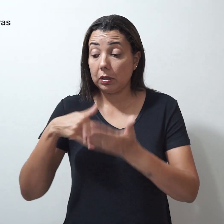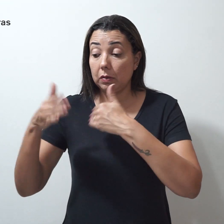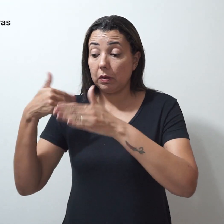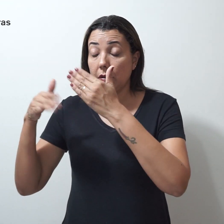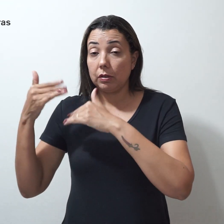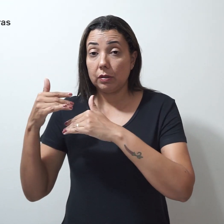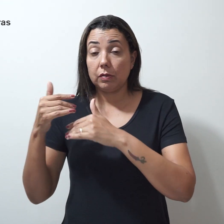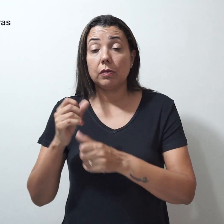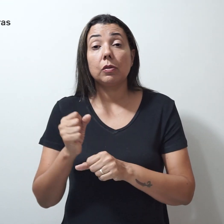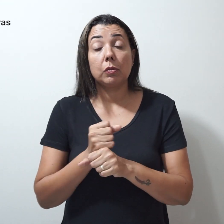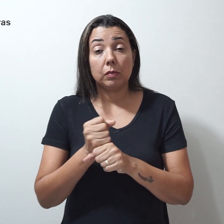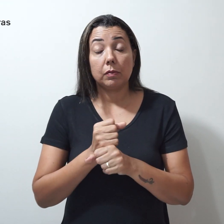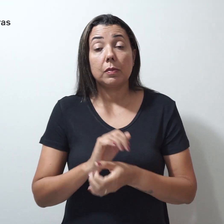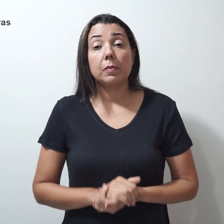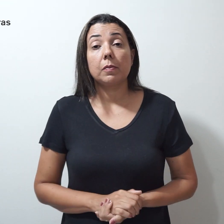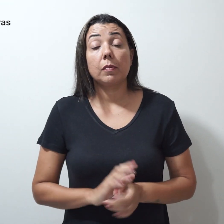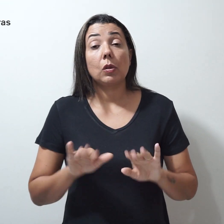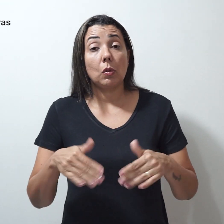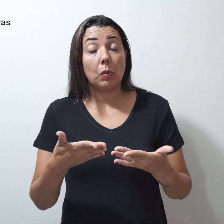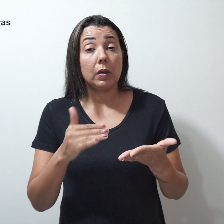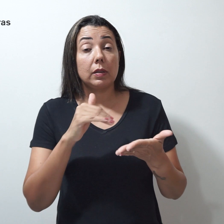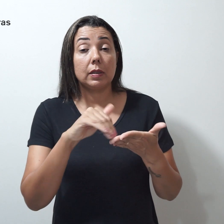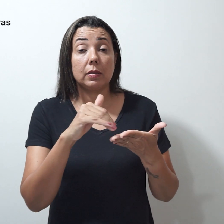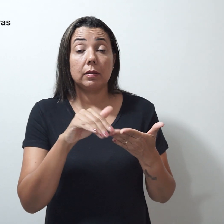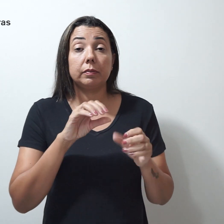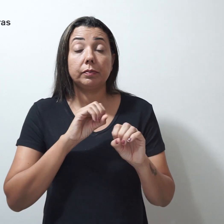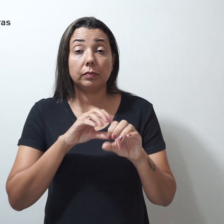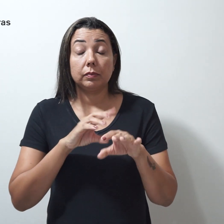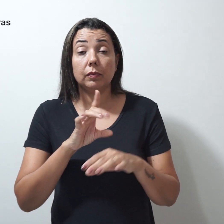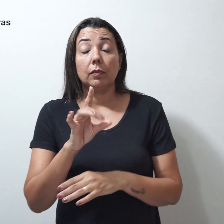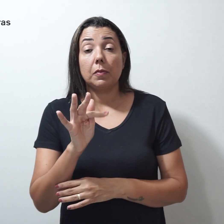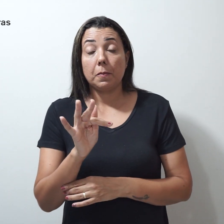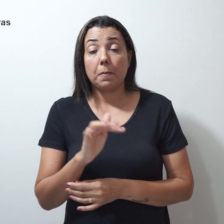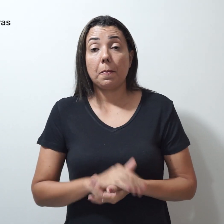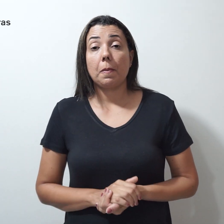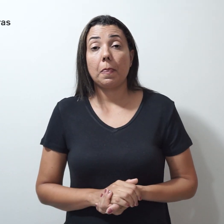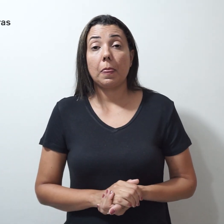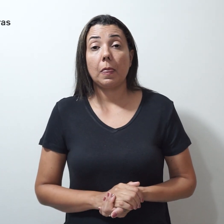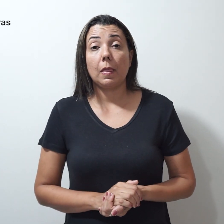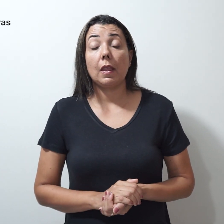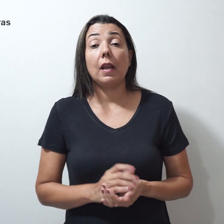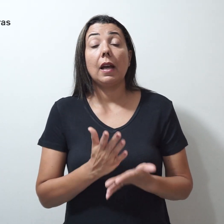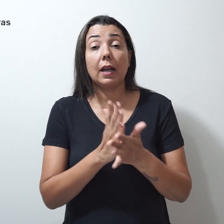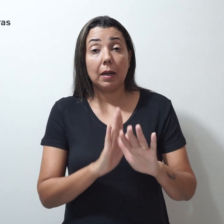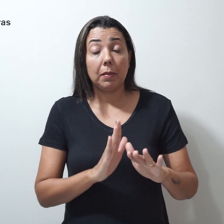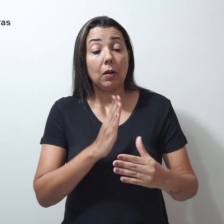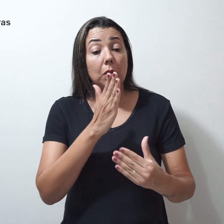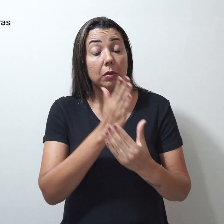do anuênio. Quando a Secretaria de Educação do Distrito Federal concluir seu processo e